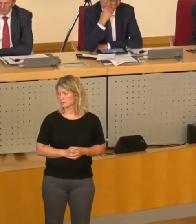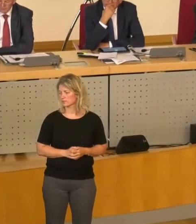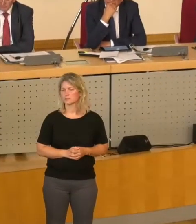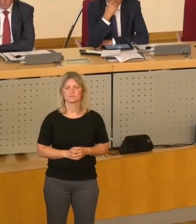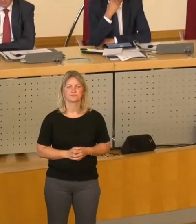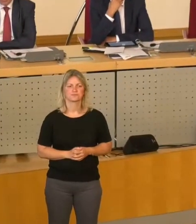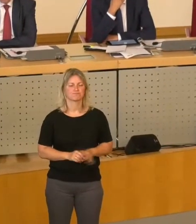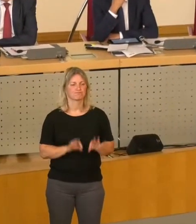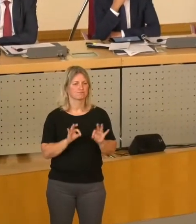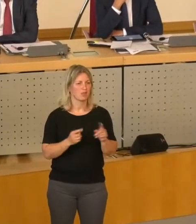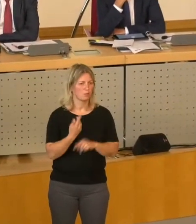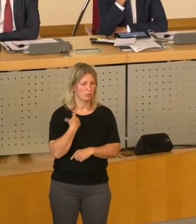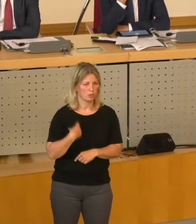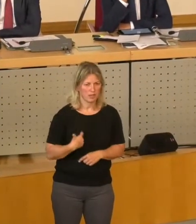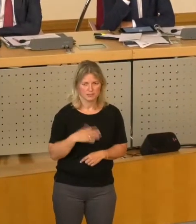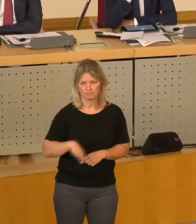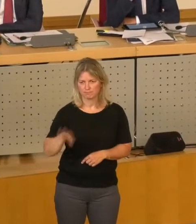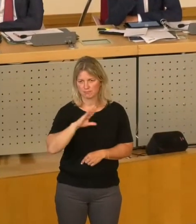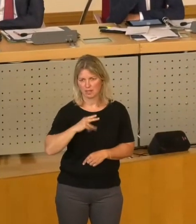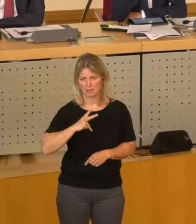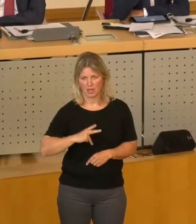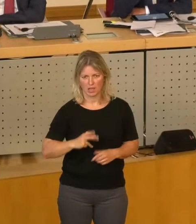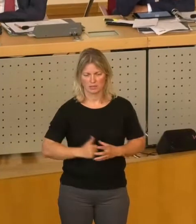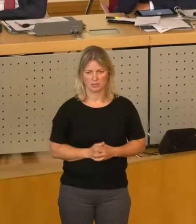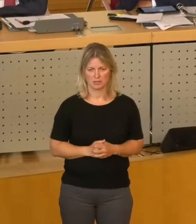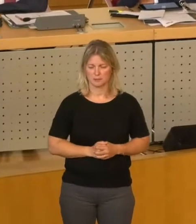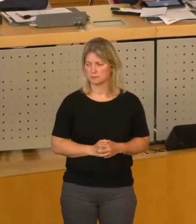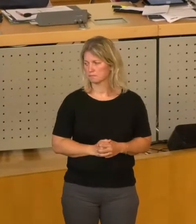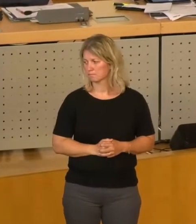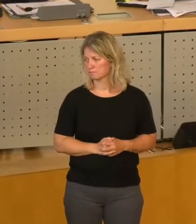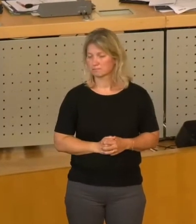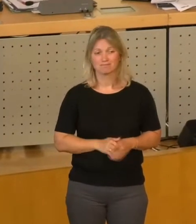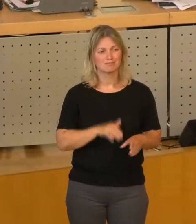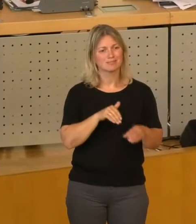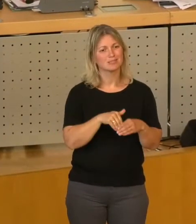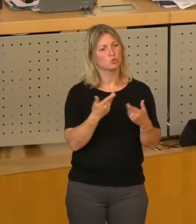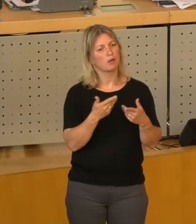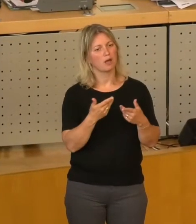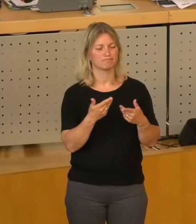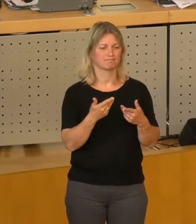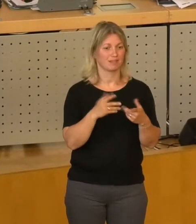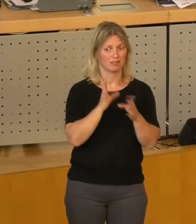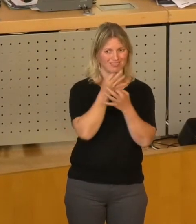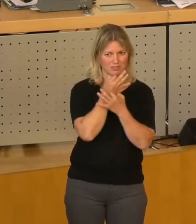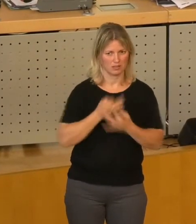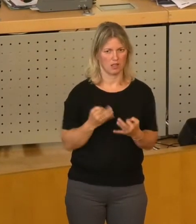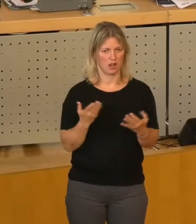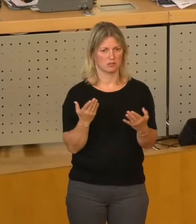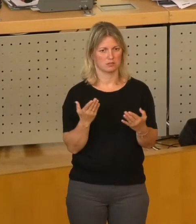Herr Oberbürgermeister, meine Damen und Herren, es geht hier eben nicht um Details, wie mein Vorredner